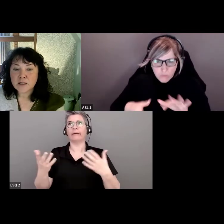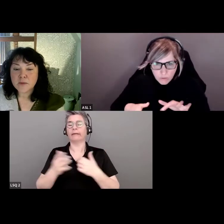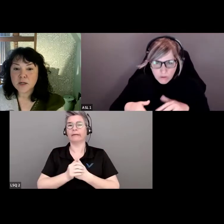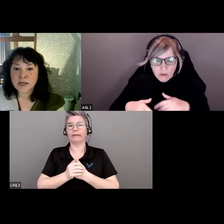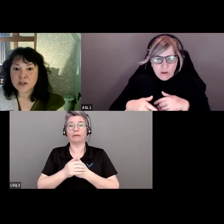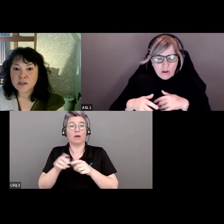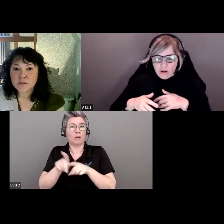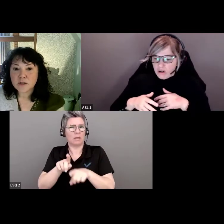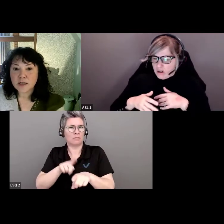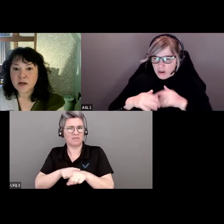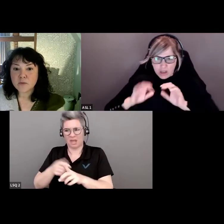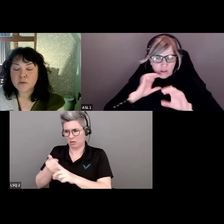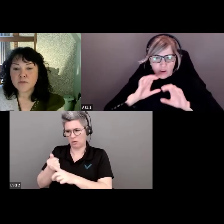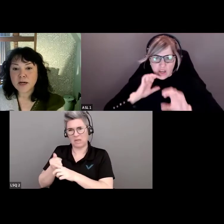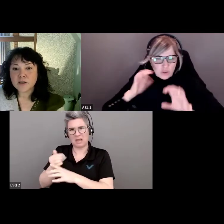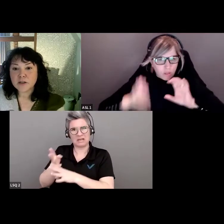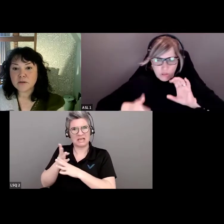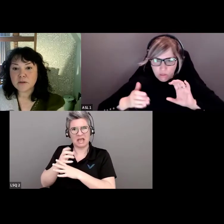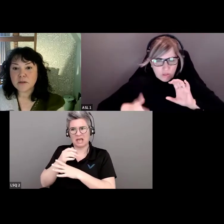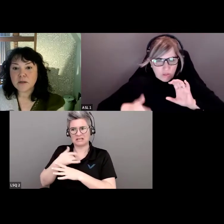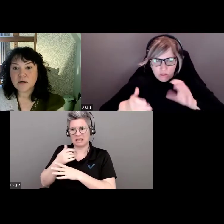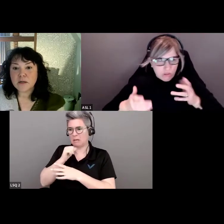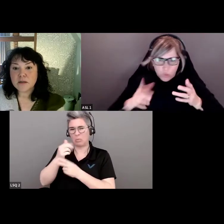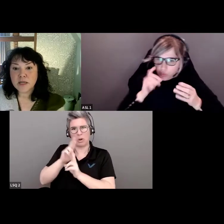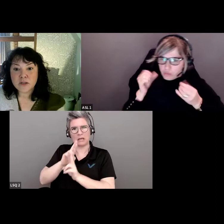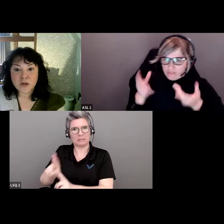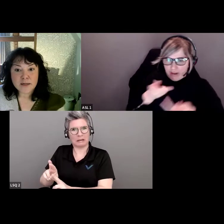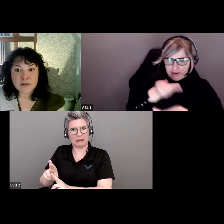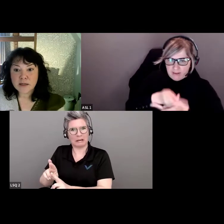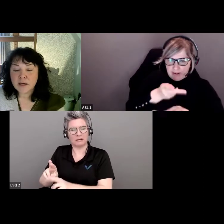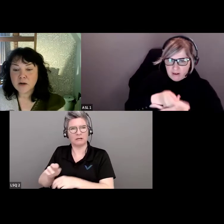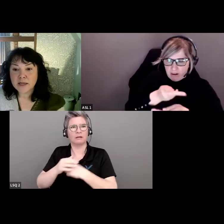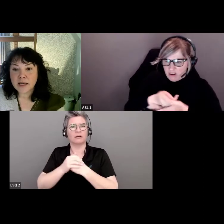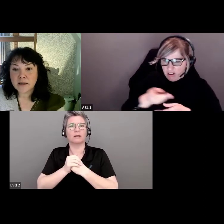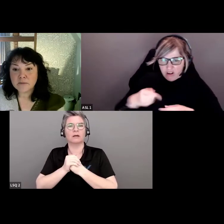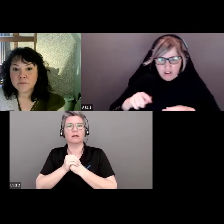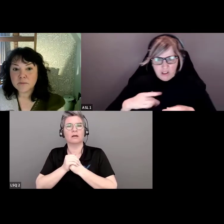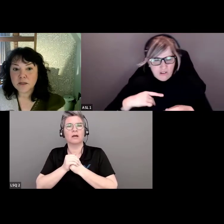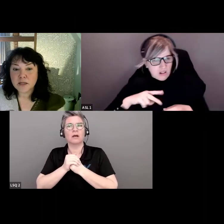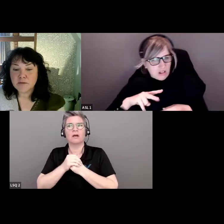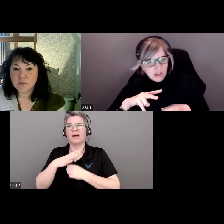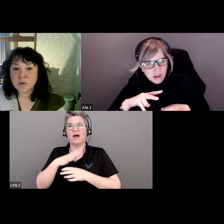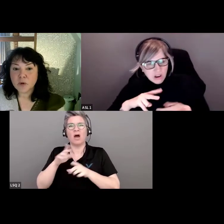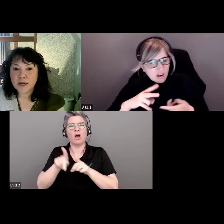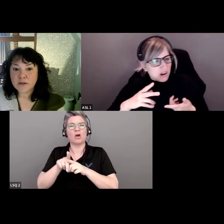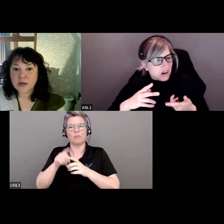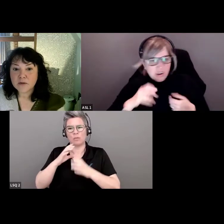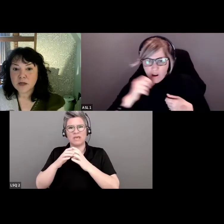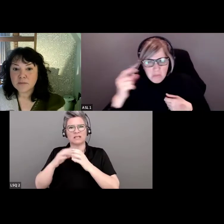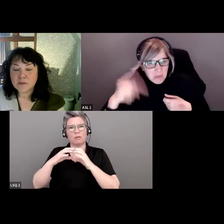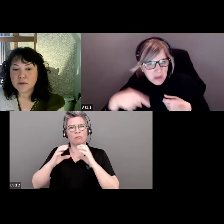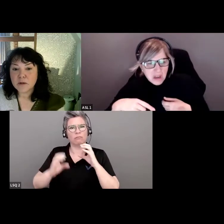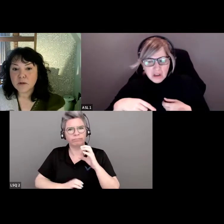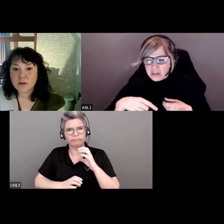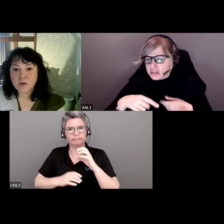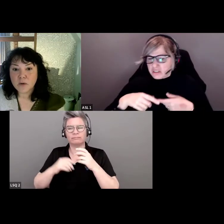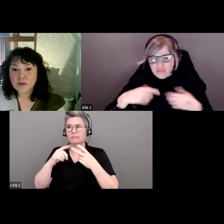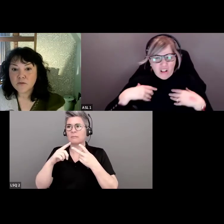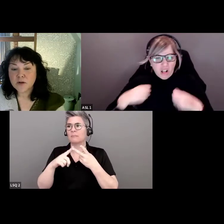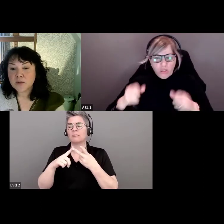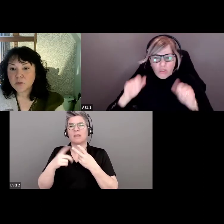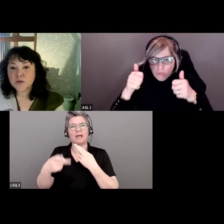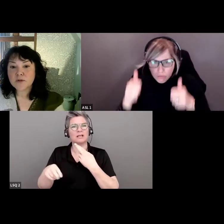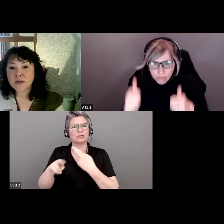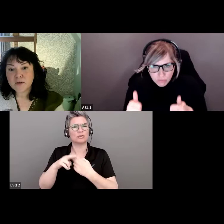du coup, ils se sentent non respectés, il y a eu une coupure dans la communication, les